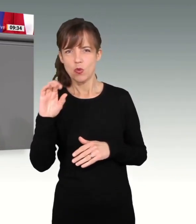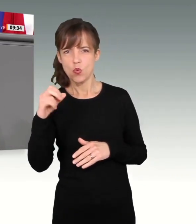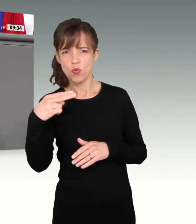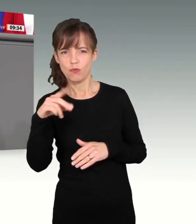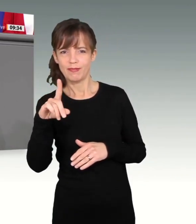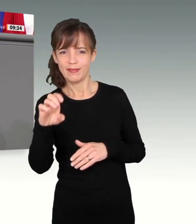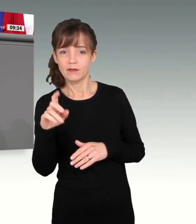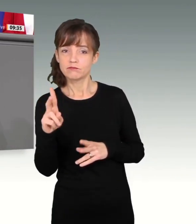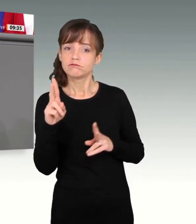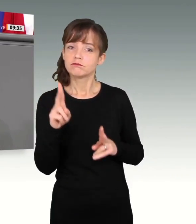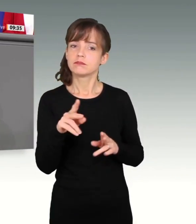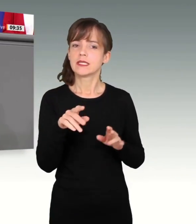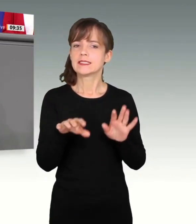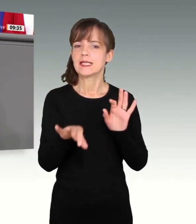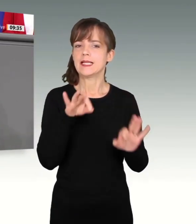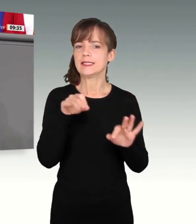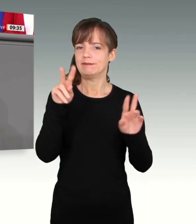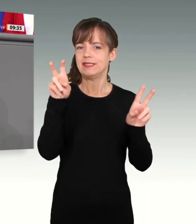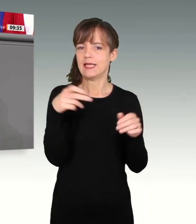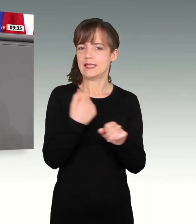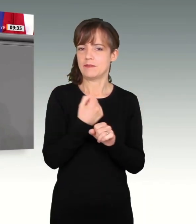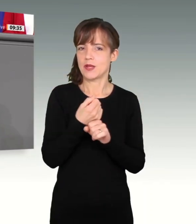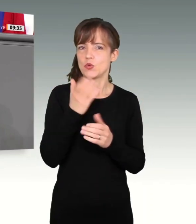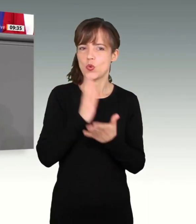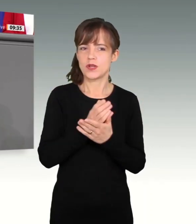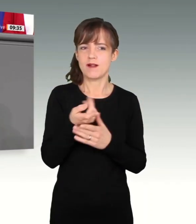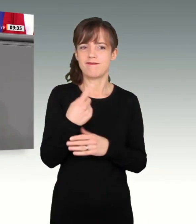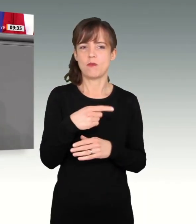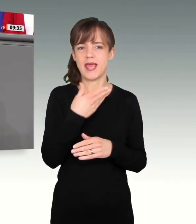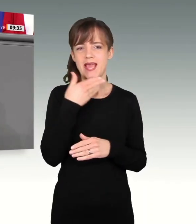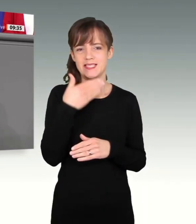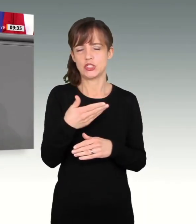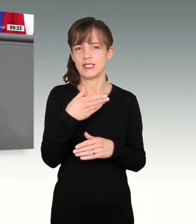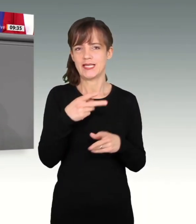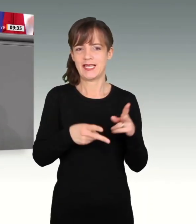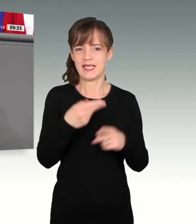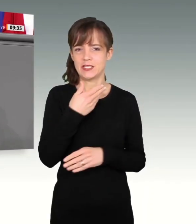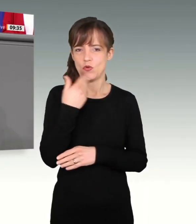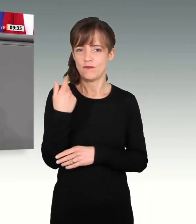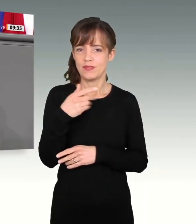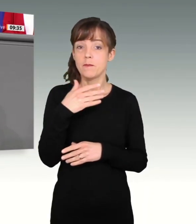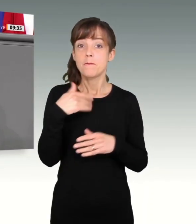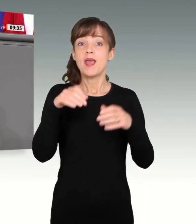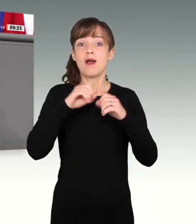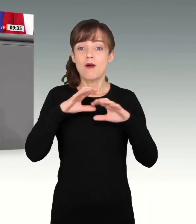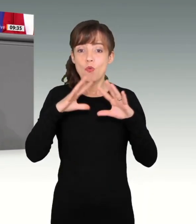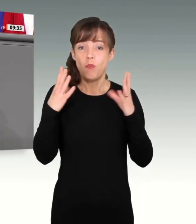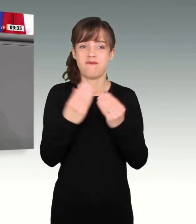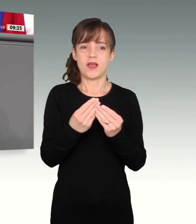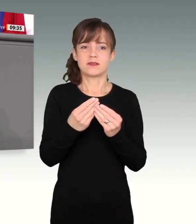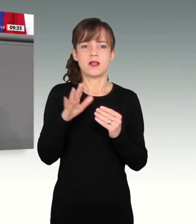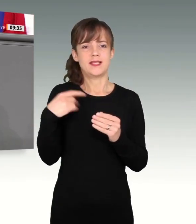umfassender als das, was Sie eben gemacht haben. Der Finanzminister sieht seine Aufgabe heute ernsthaft als, Zitat,